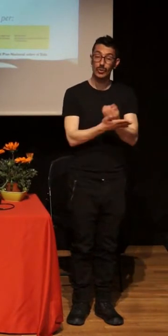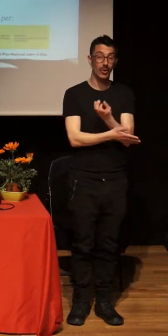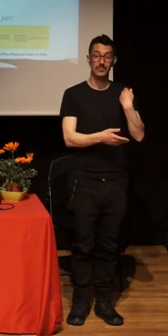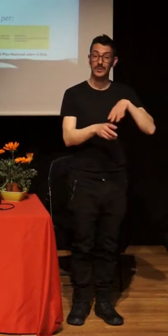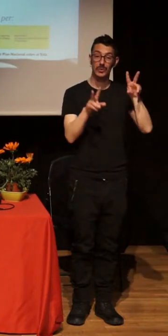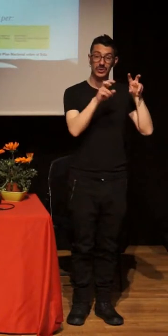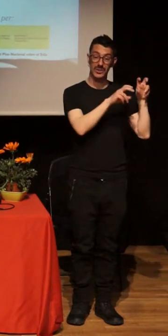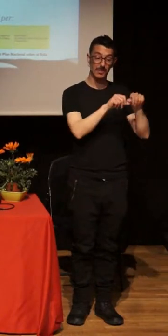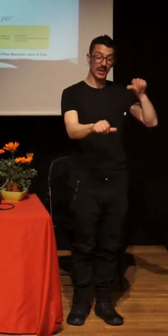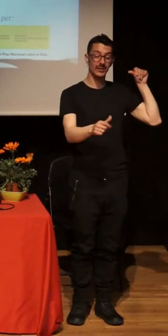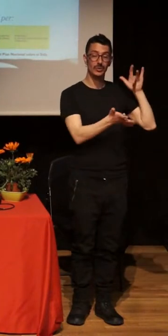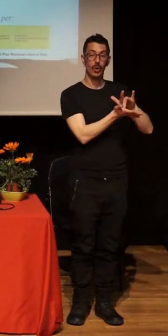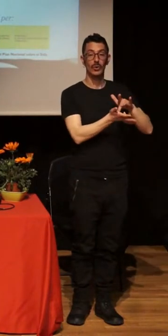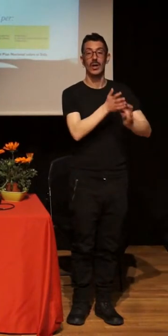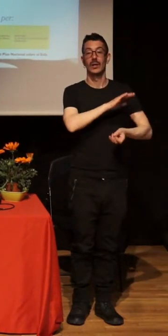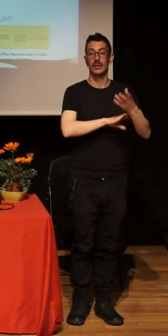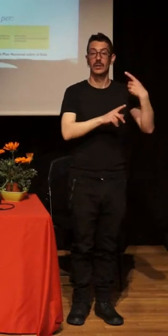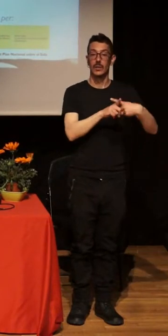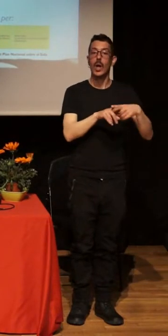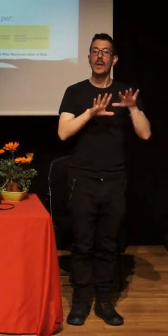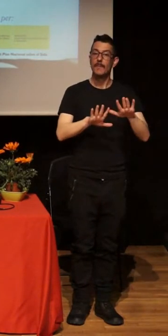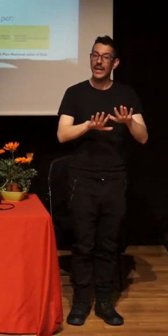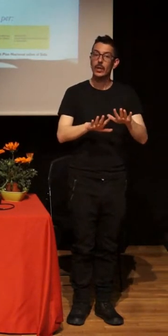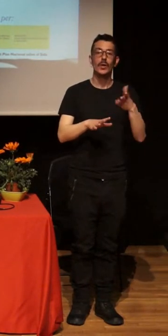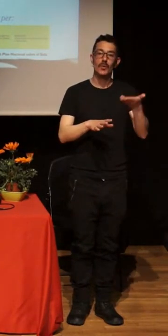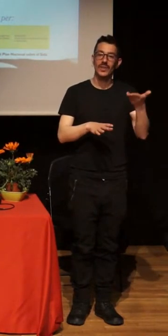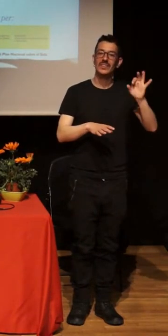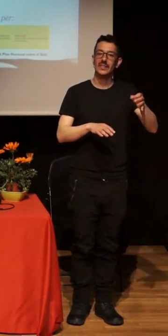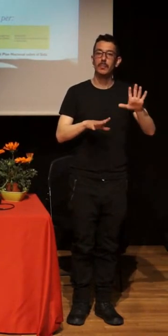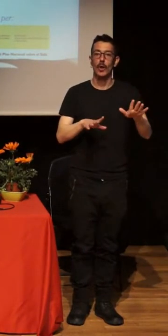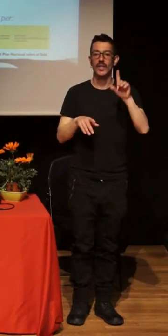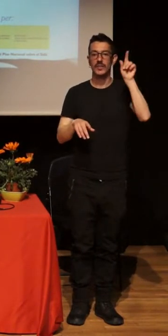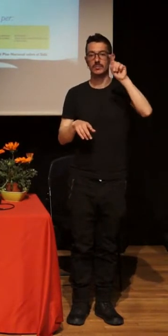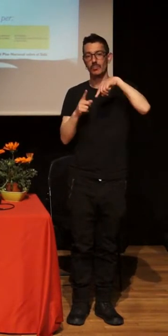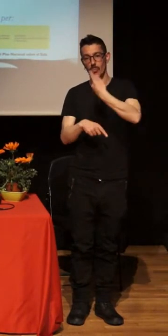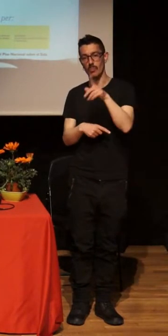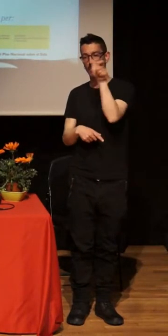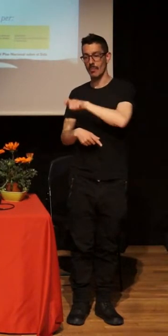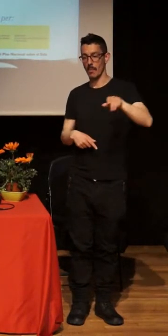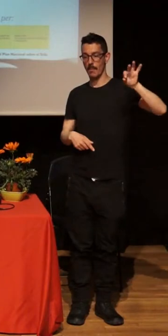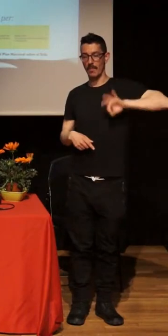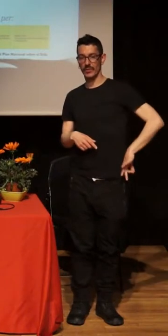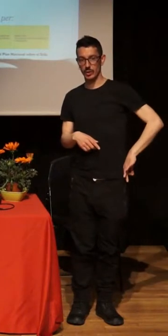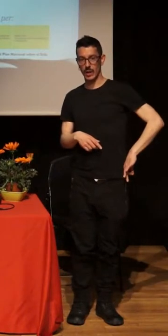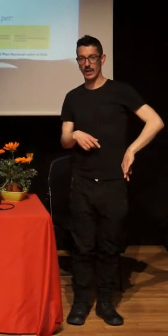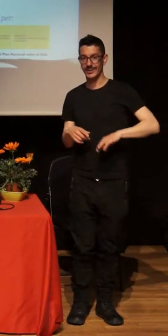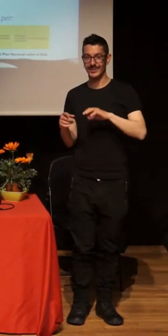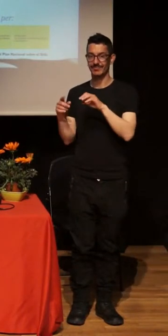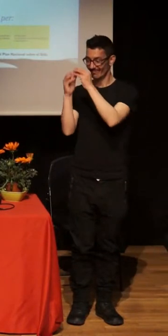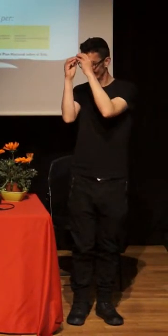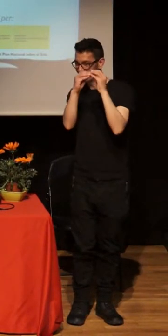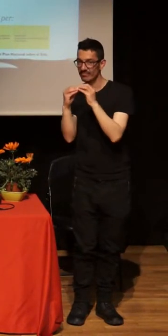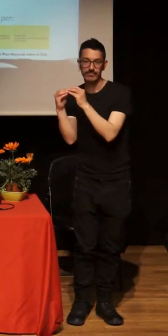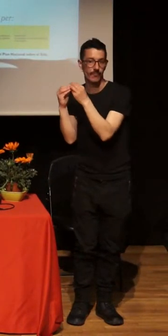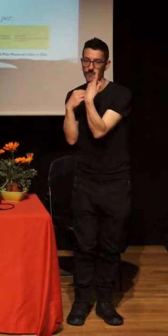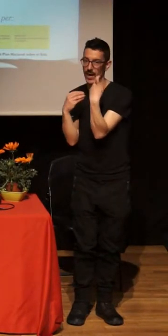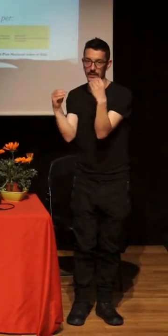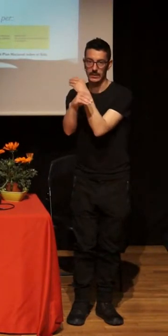consensuada entre los y las profesionales. Aquel mensaje único y sólido, ponte el condón y ya, desaparece